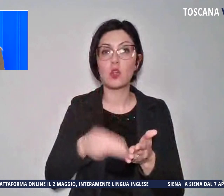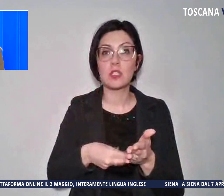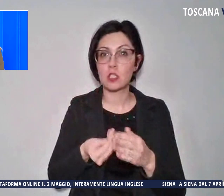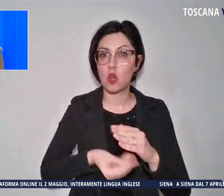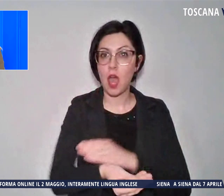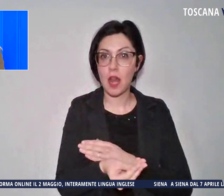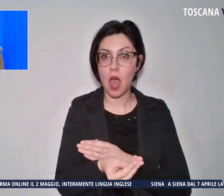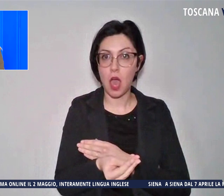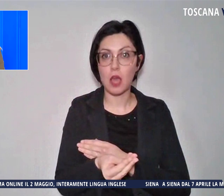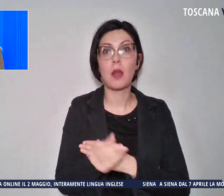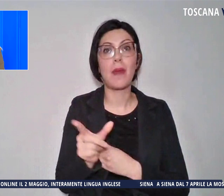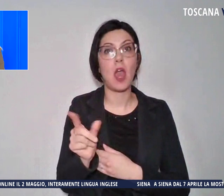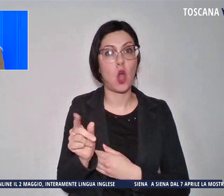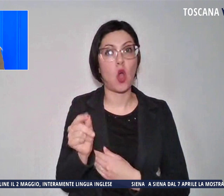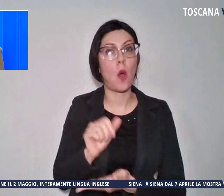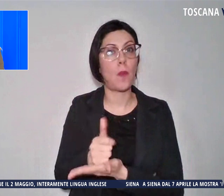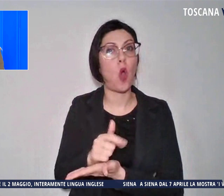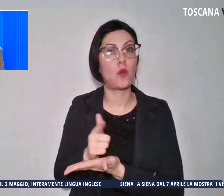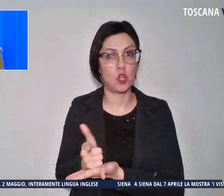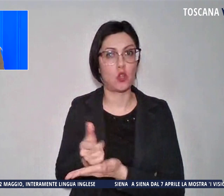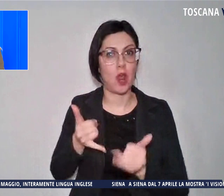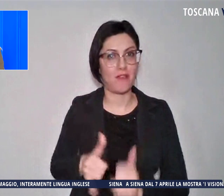coppie omogenitoriali.